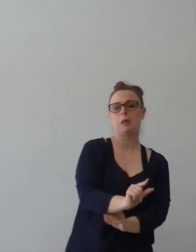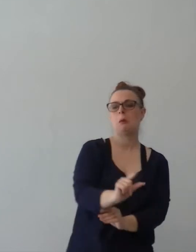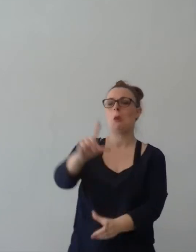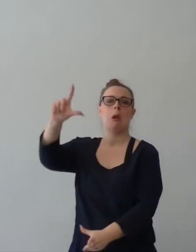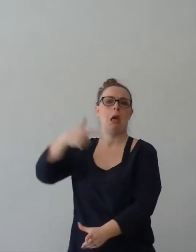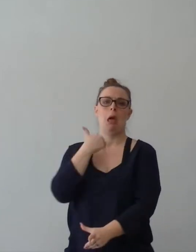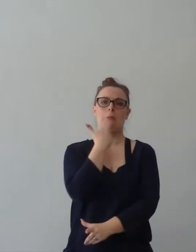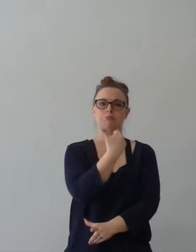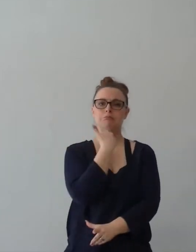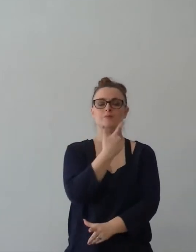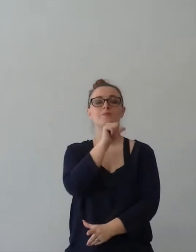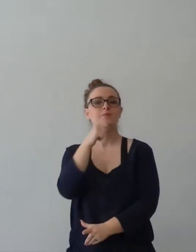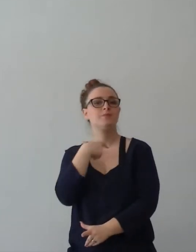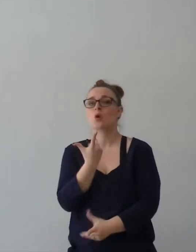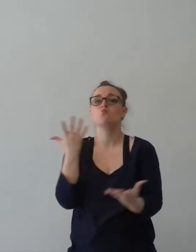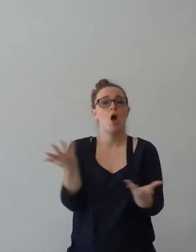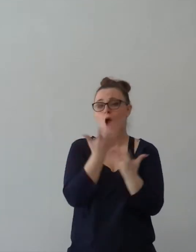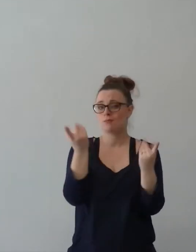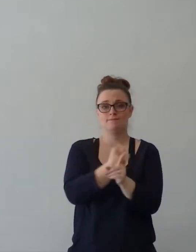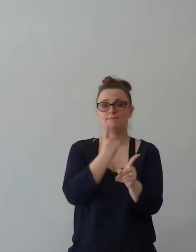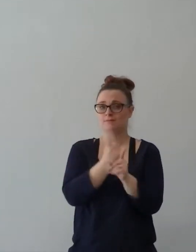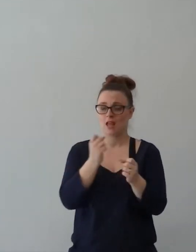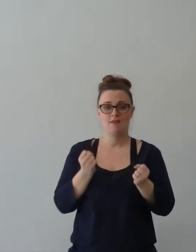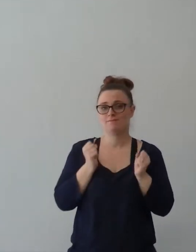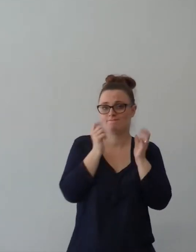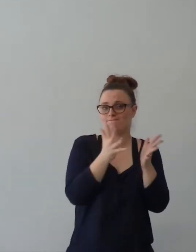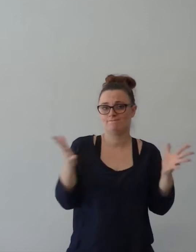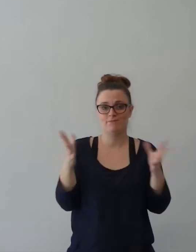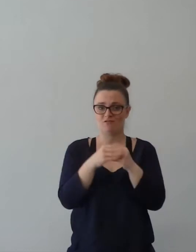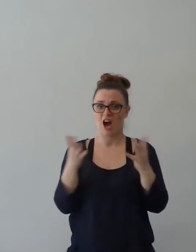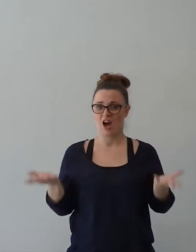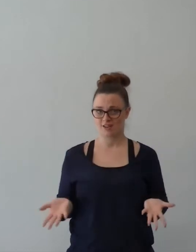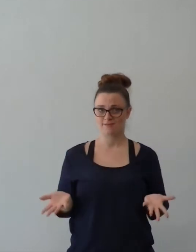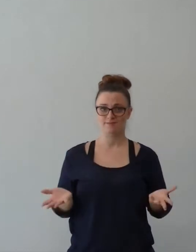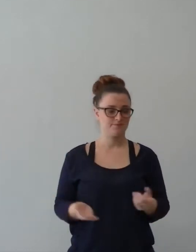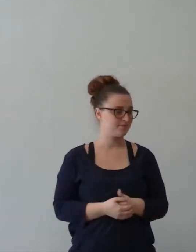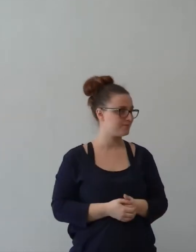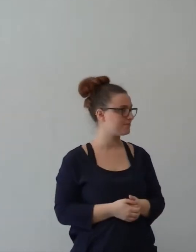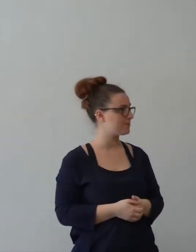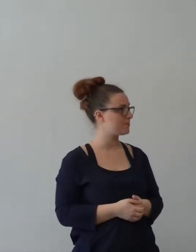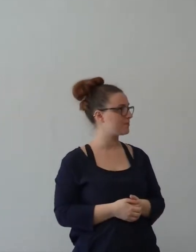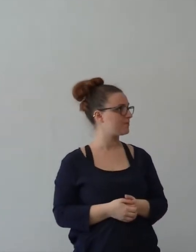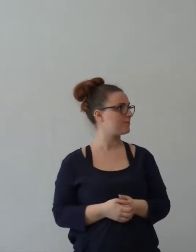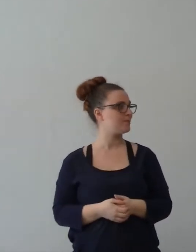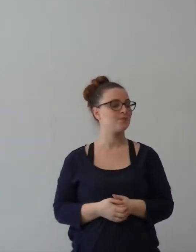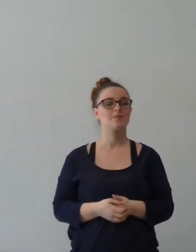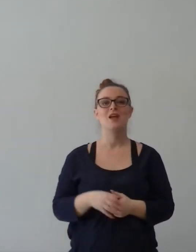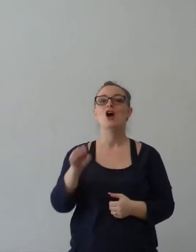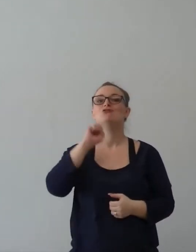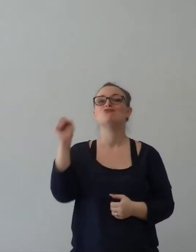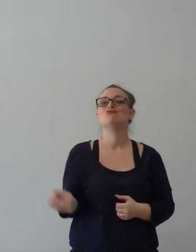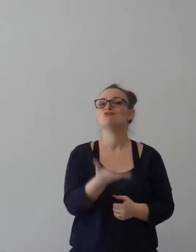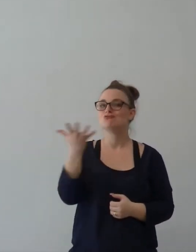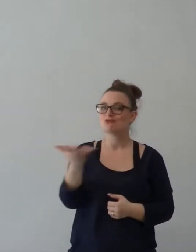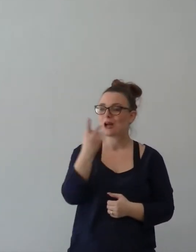facciamo i salti di gioia quando qualcuno viene da noi, come adesso ti dice, guarda io vorrei fare, e già quando